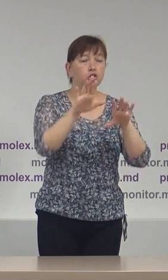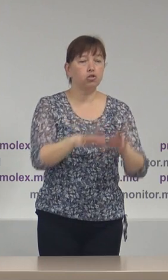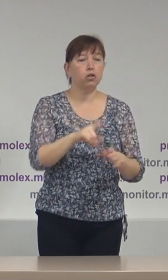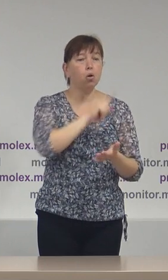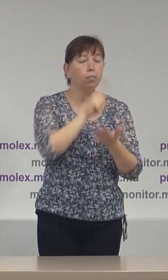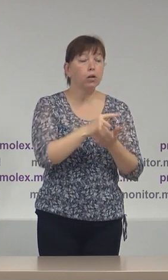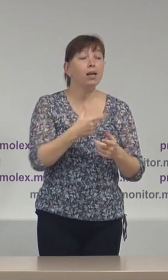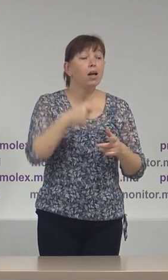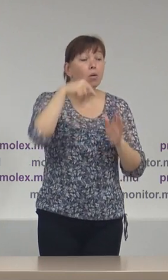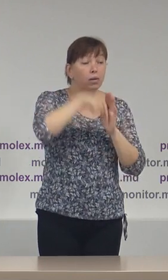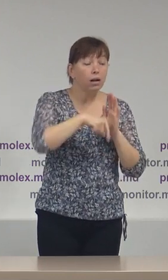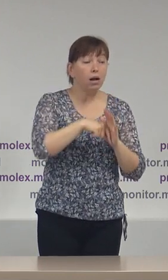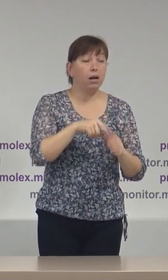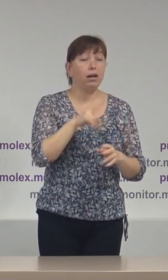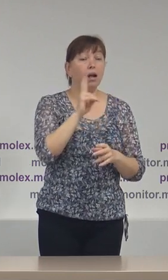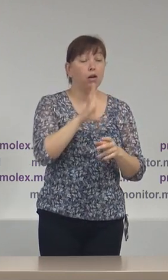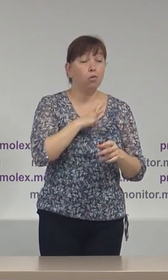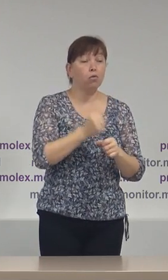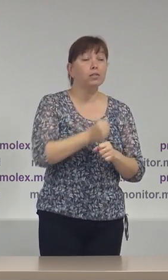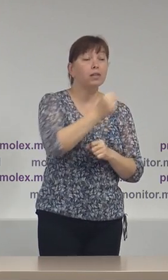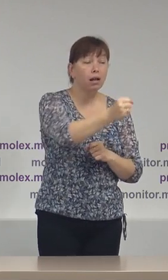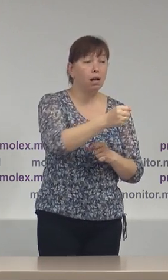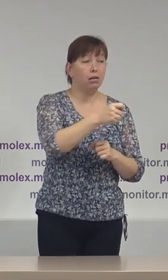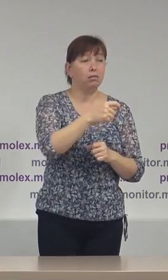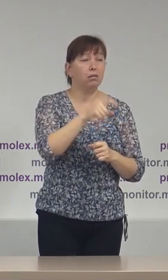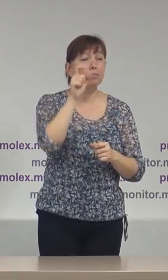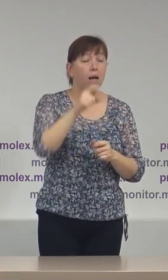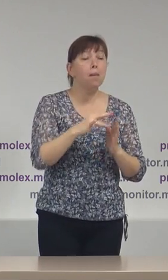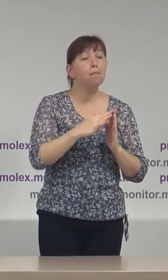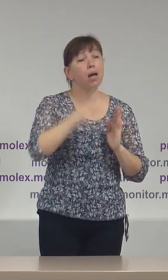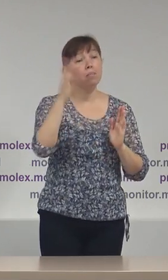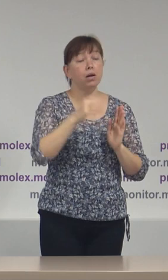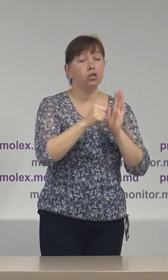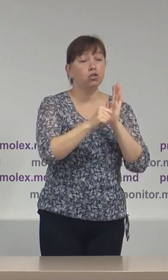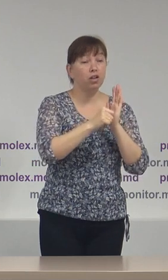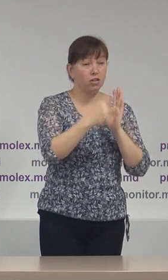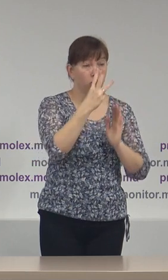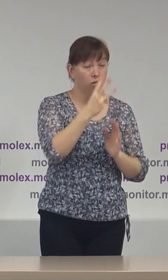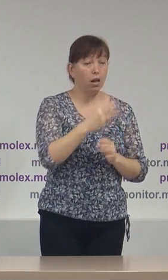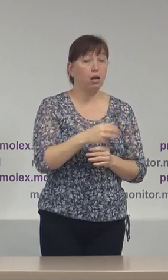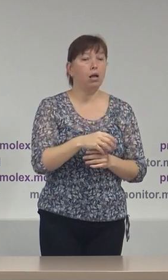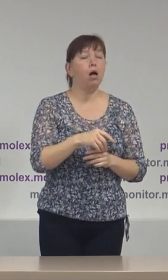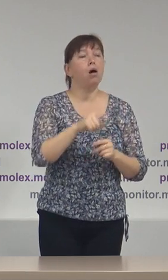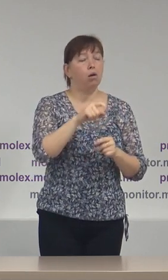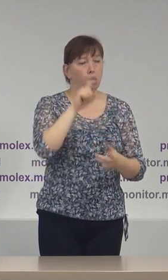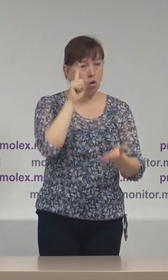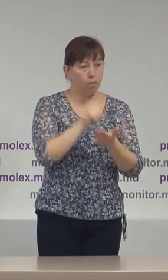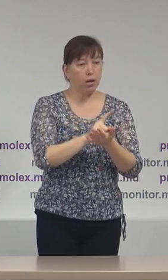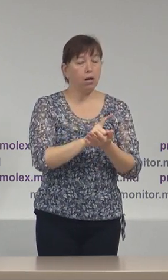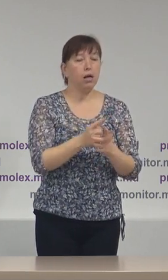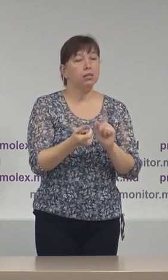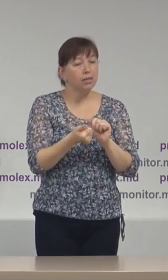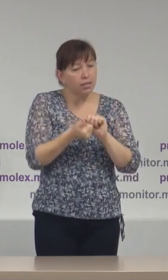acei actori care au delegat persoane cu vârsta mai mare de 63 de persoane i-au obligat să